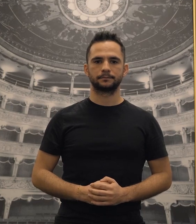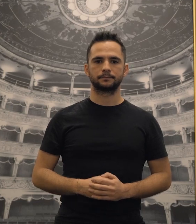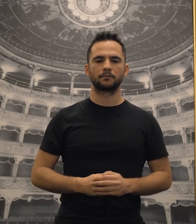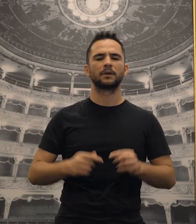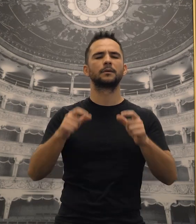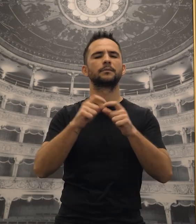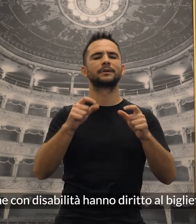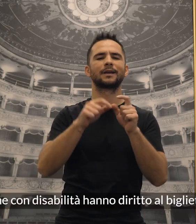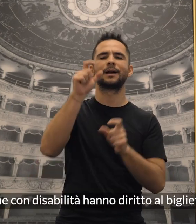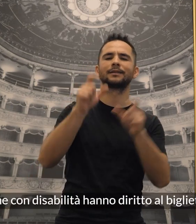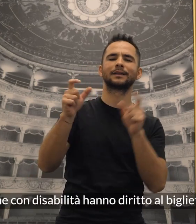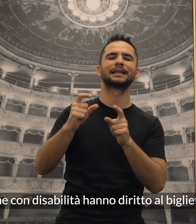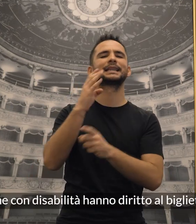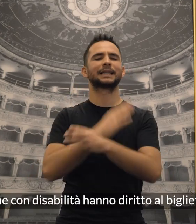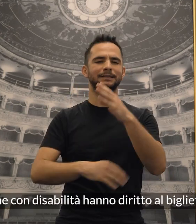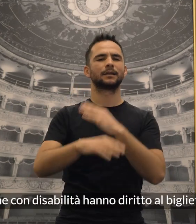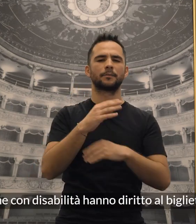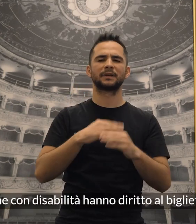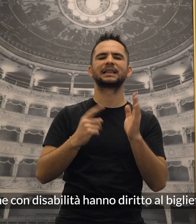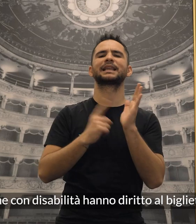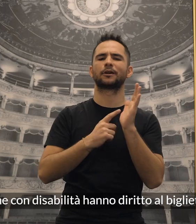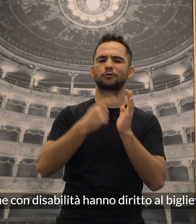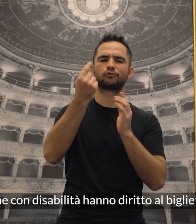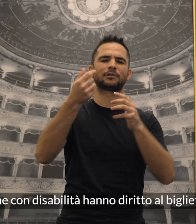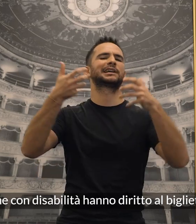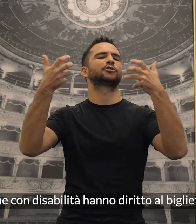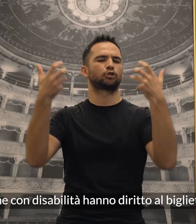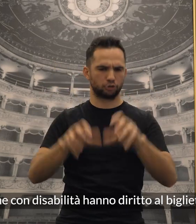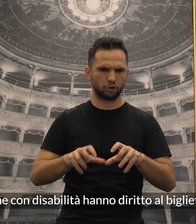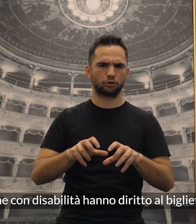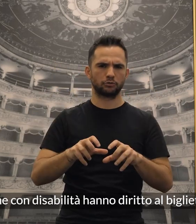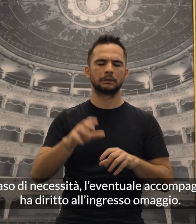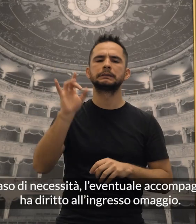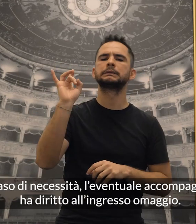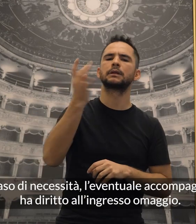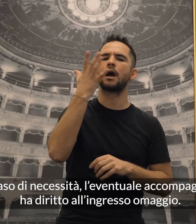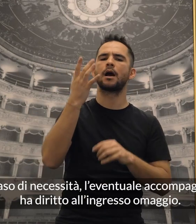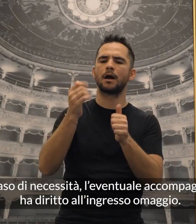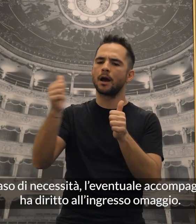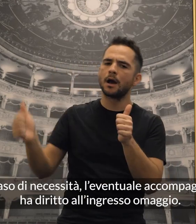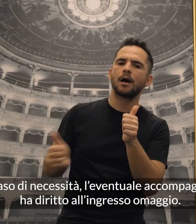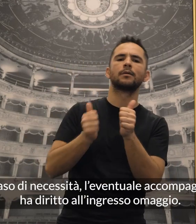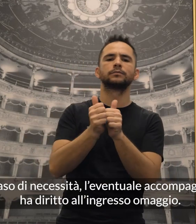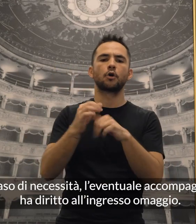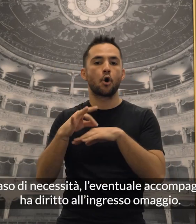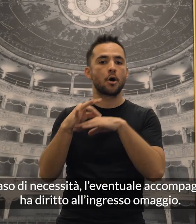Le persone con disabilità hanno diritto al biglietto ridotto e, in caso di necessità, l'eventuale